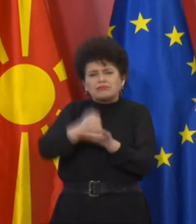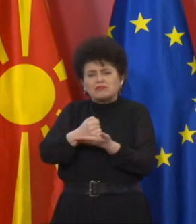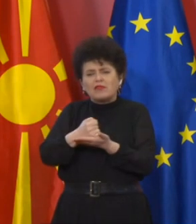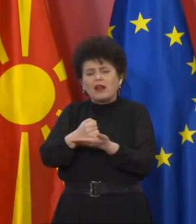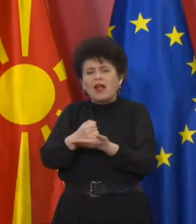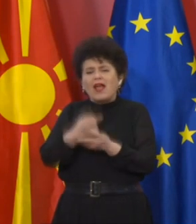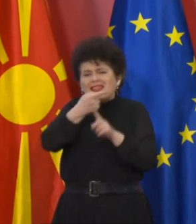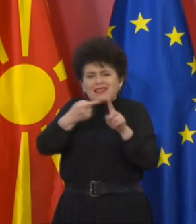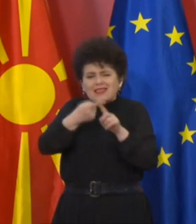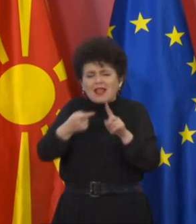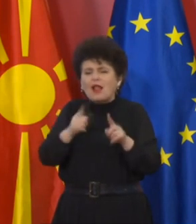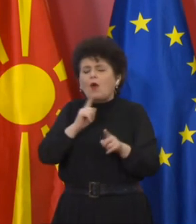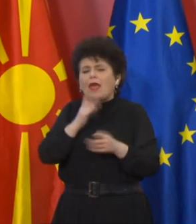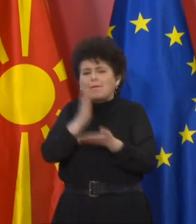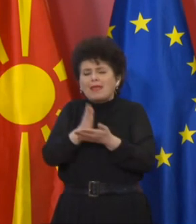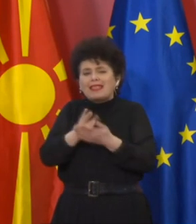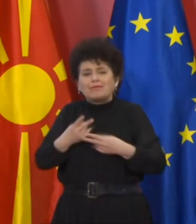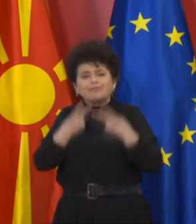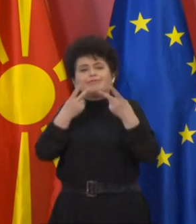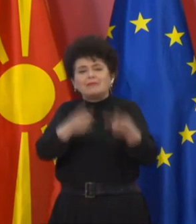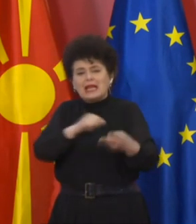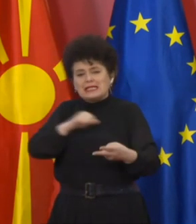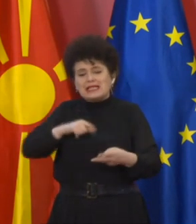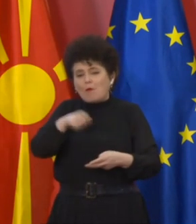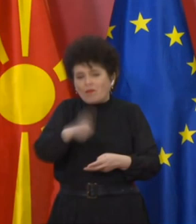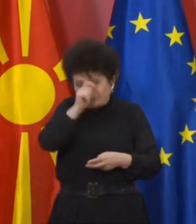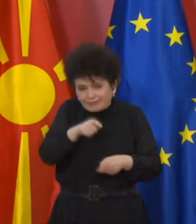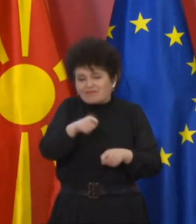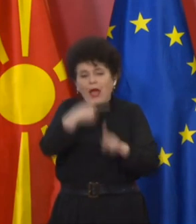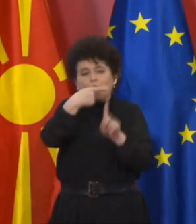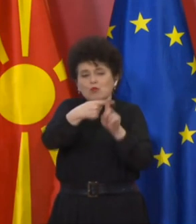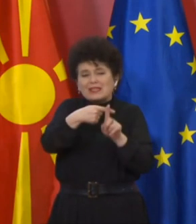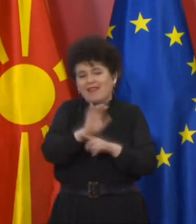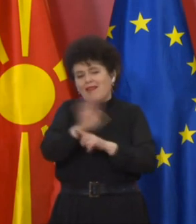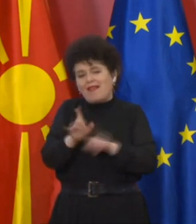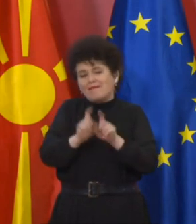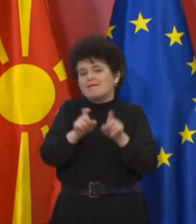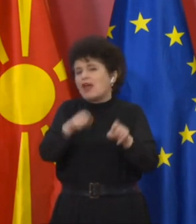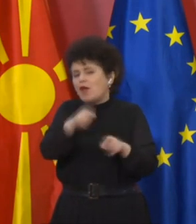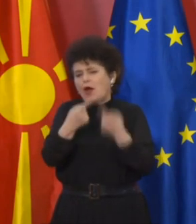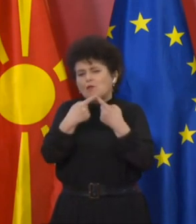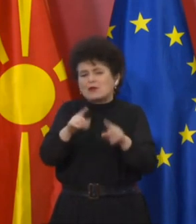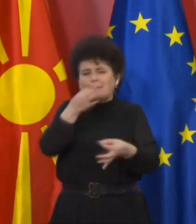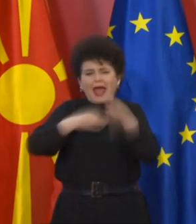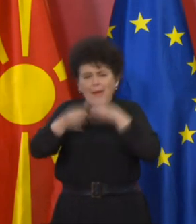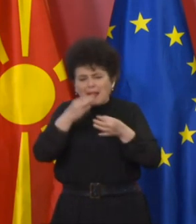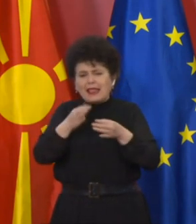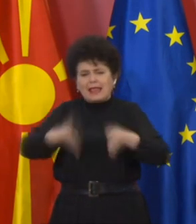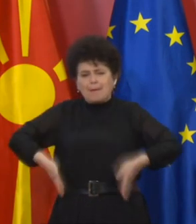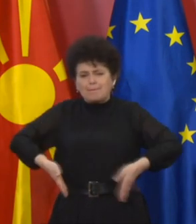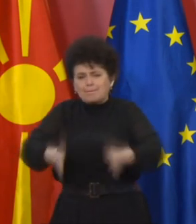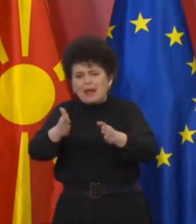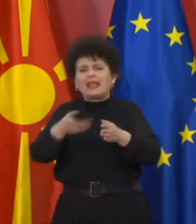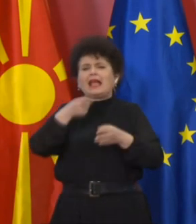делови во кои што ке бидат посетени само на овие пациенти позитивни на коронавирус, тоа се посебни амбуланти, патеки на